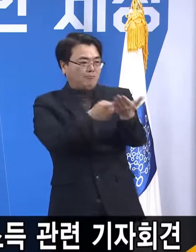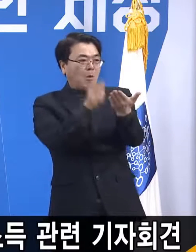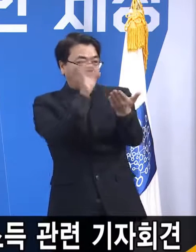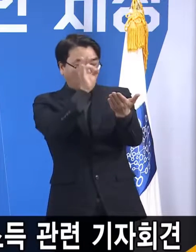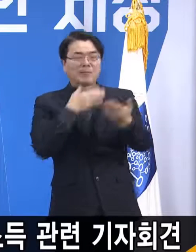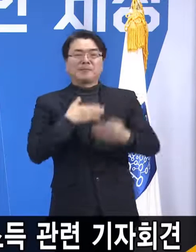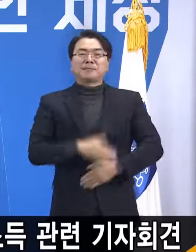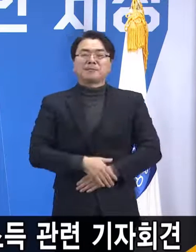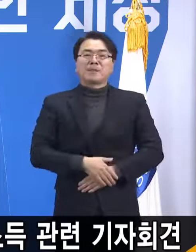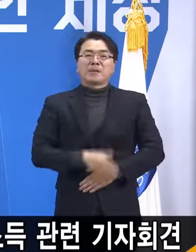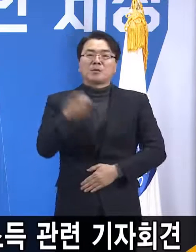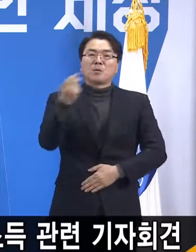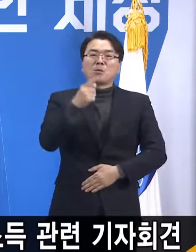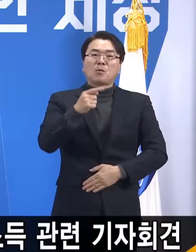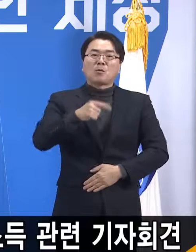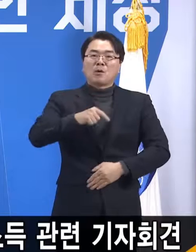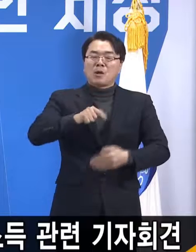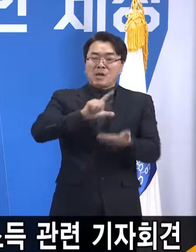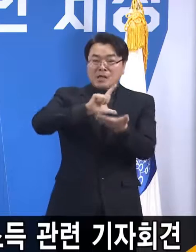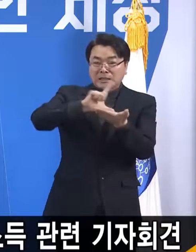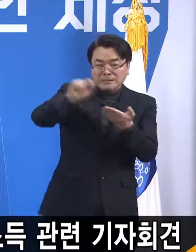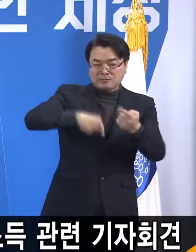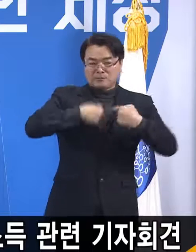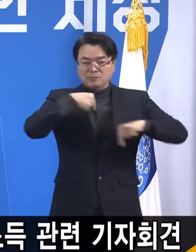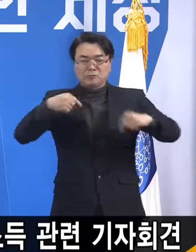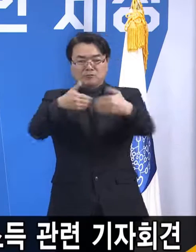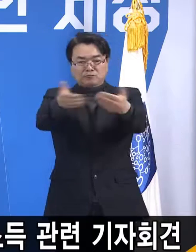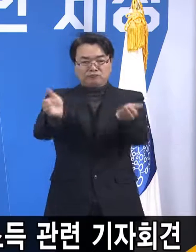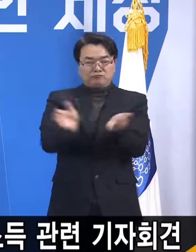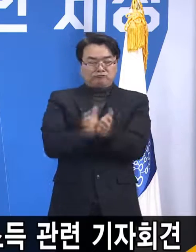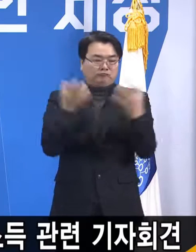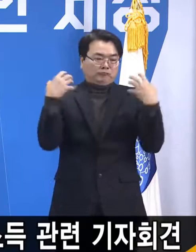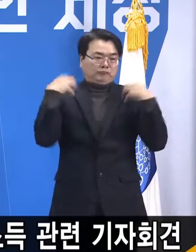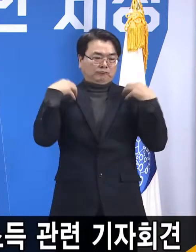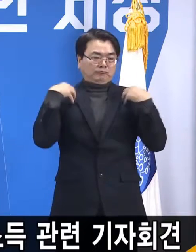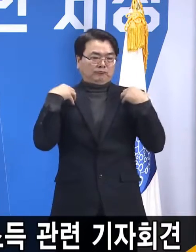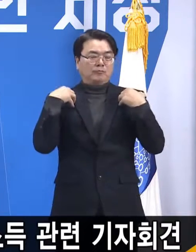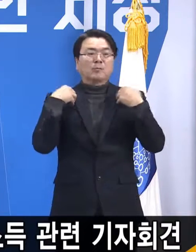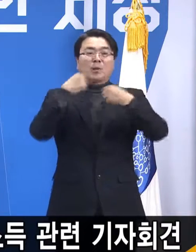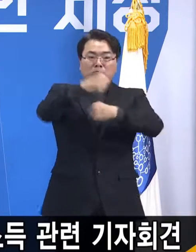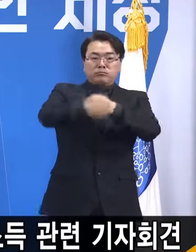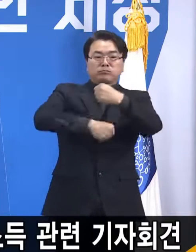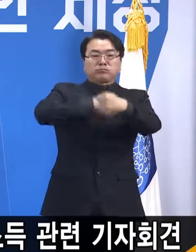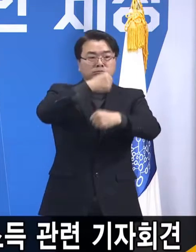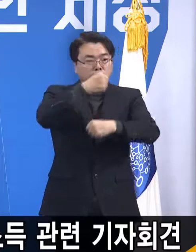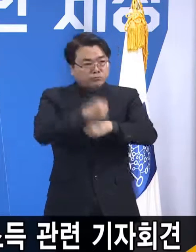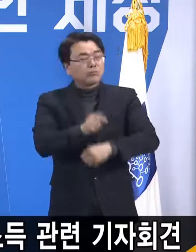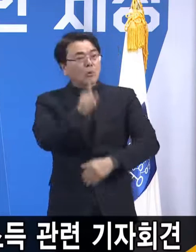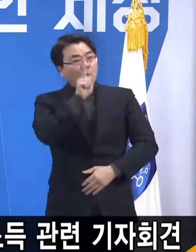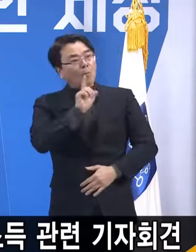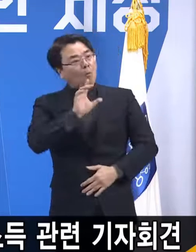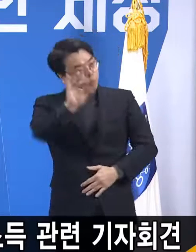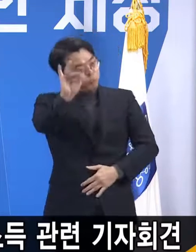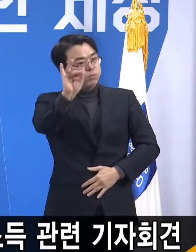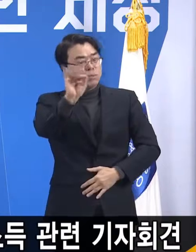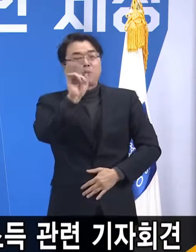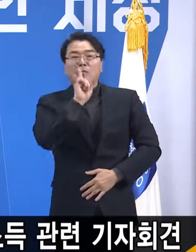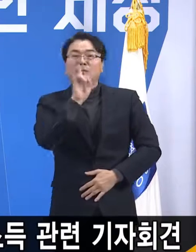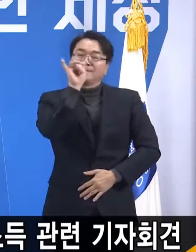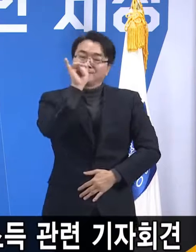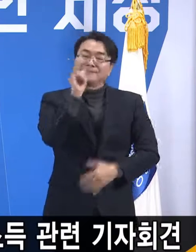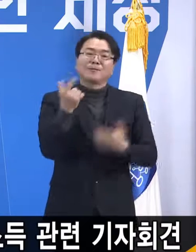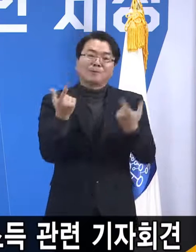내용은 보면 지방정부에서 자체적 지원을 가지고 하는 것이 자율적으로 당연한 거 아니냐 이런 취지의 말씀도 하신 것으로 아는데요.